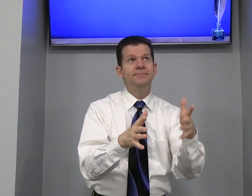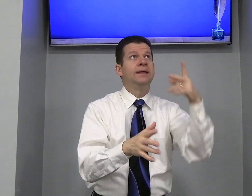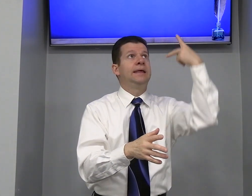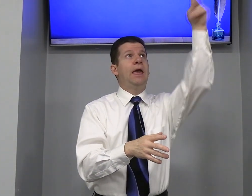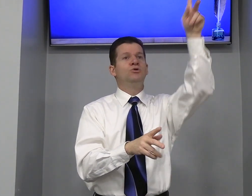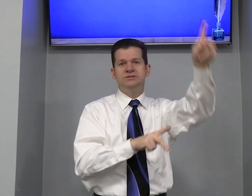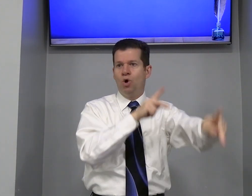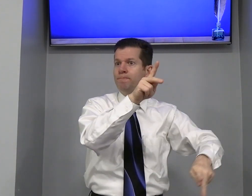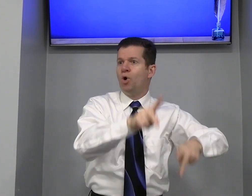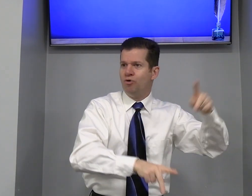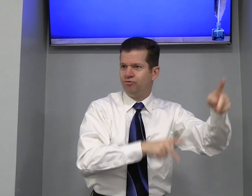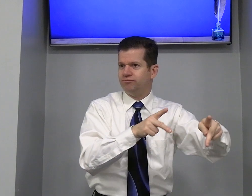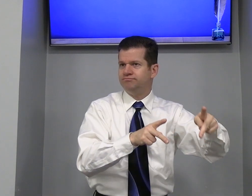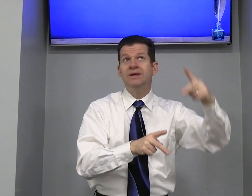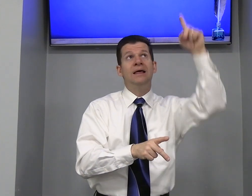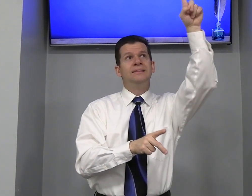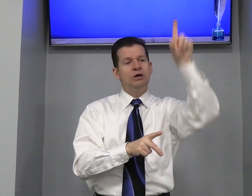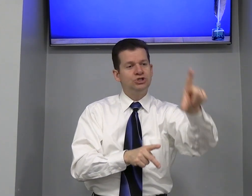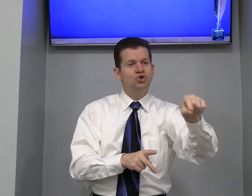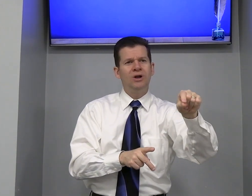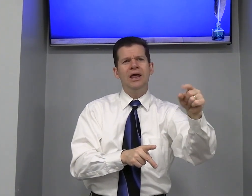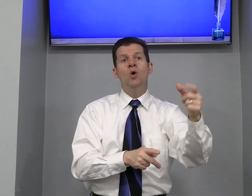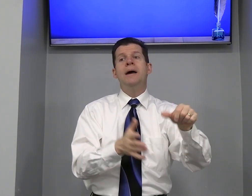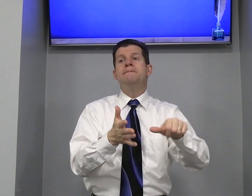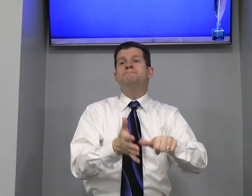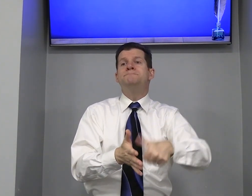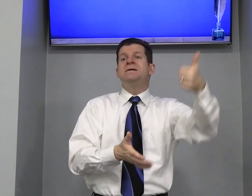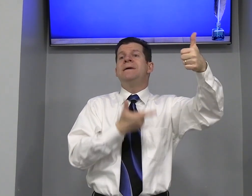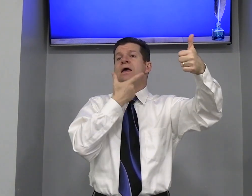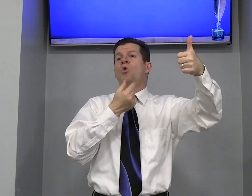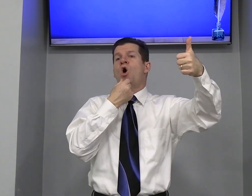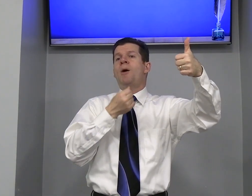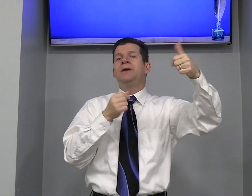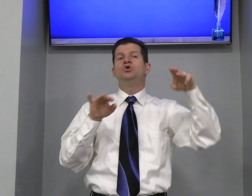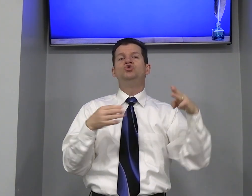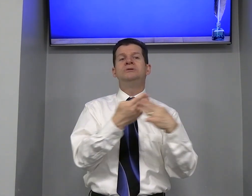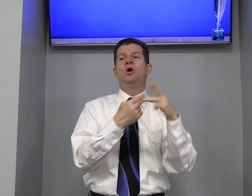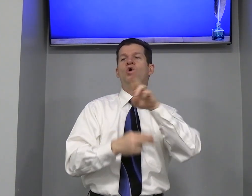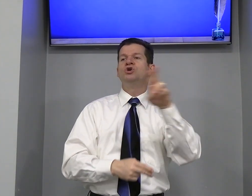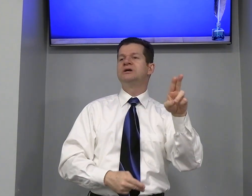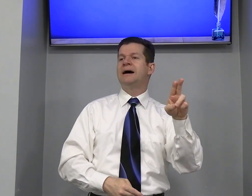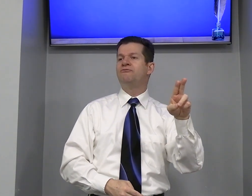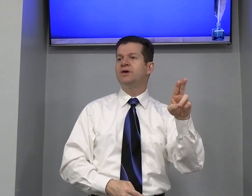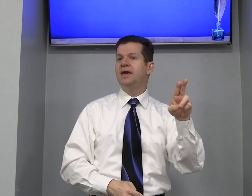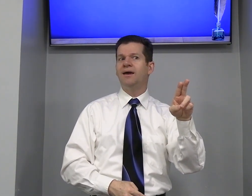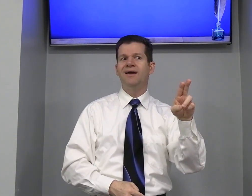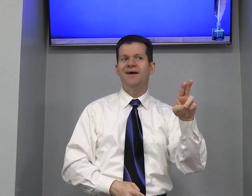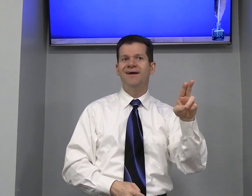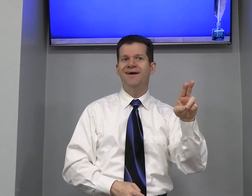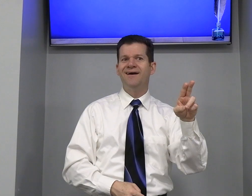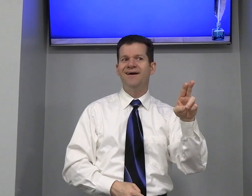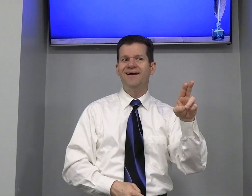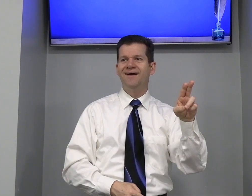É o seu povo Deus escolheu Primeiro homem judeu Chamava o que? Pra